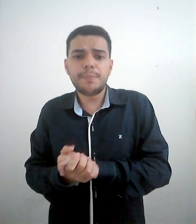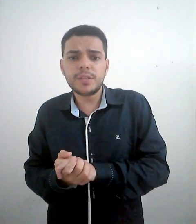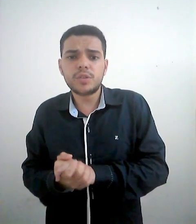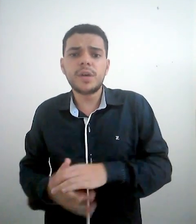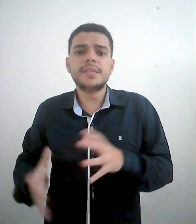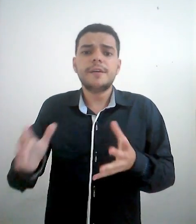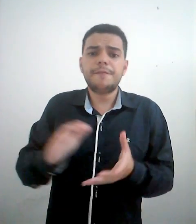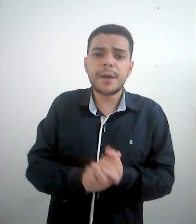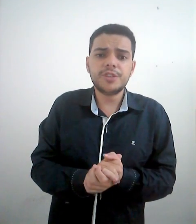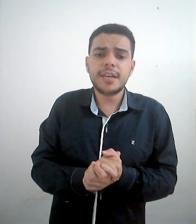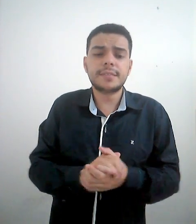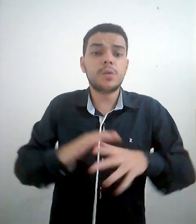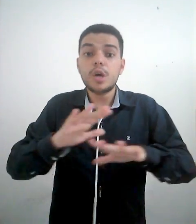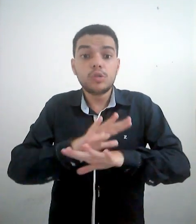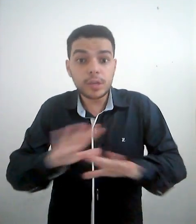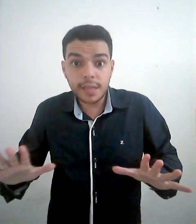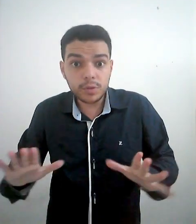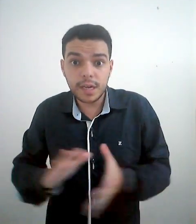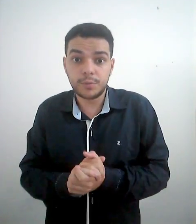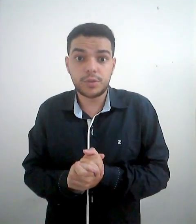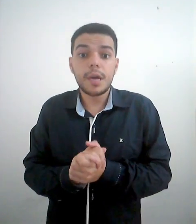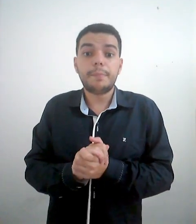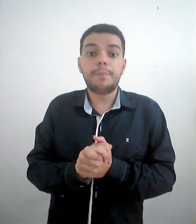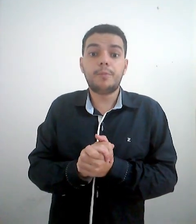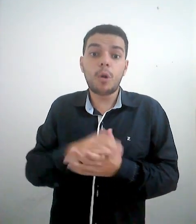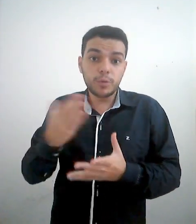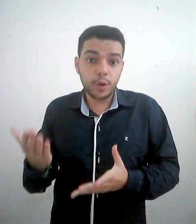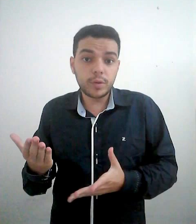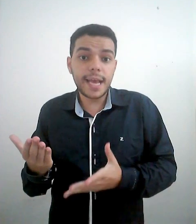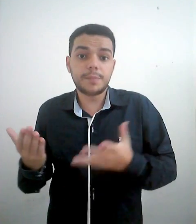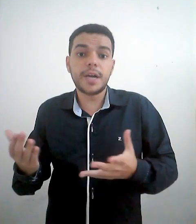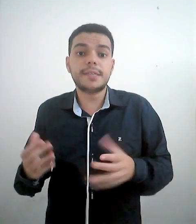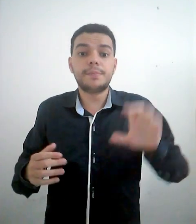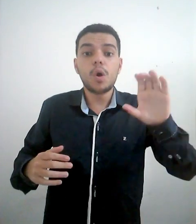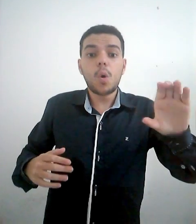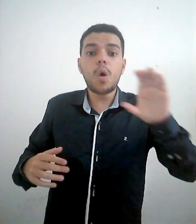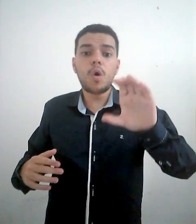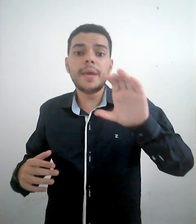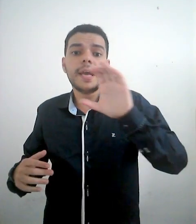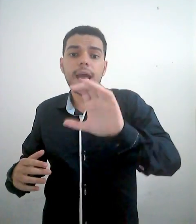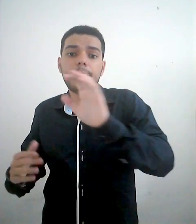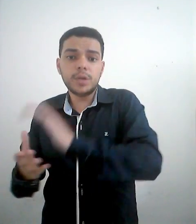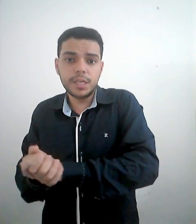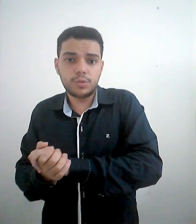preposições, verbos de ligação, nós não usamos. Como no português, por exemplo, o homem é bonito.